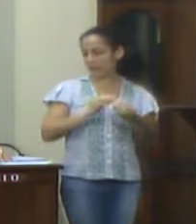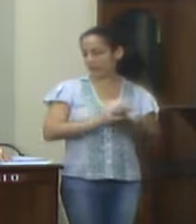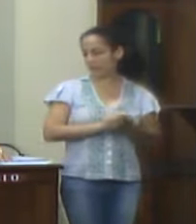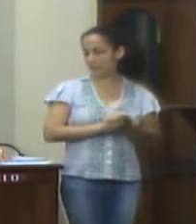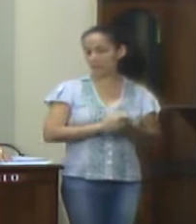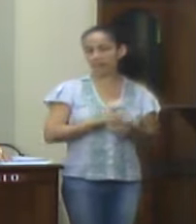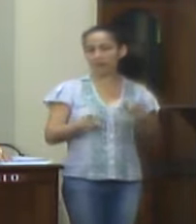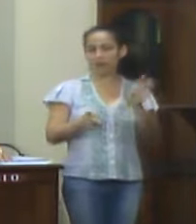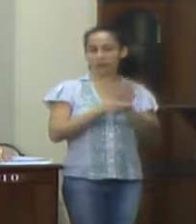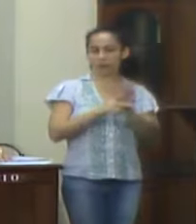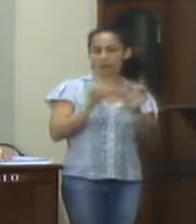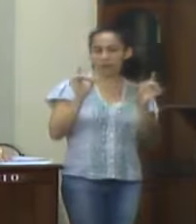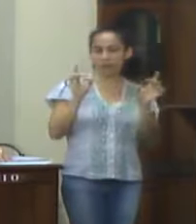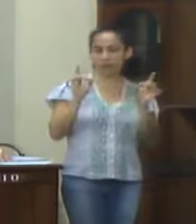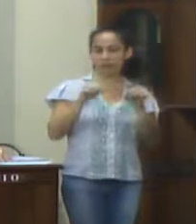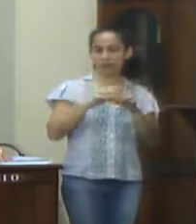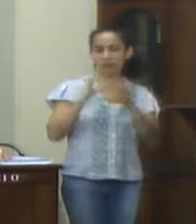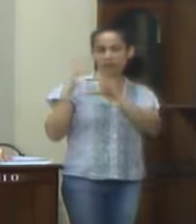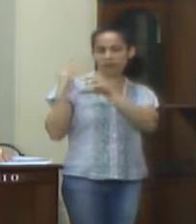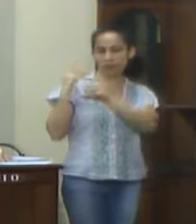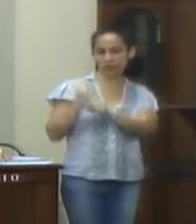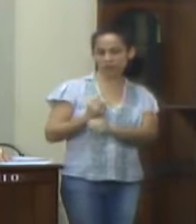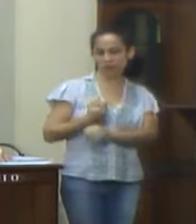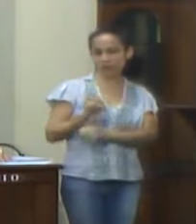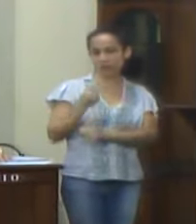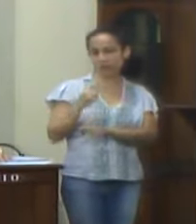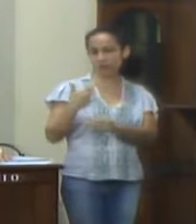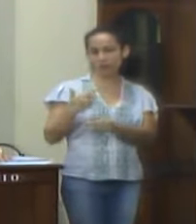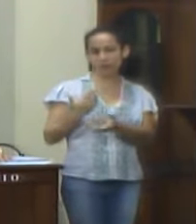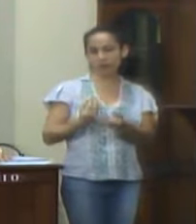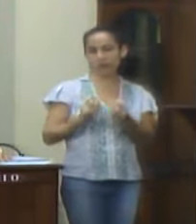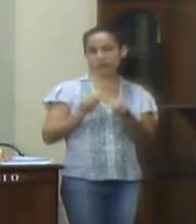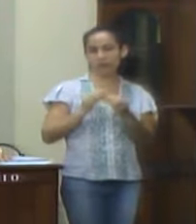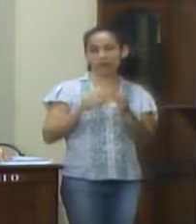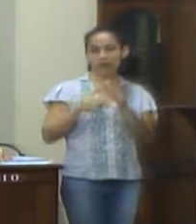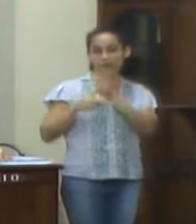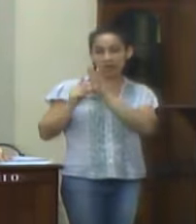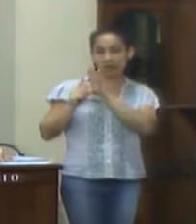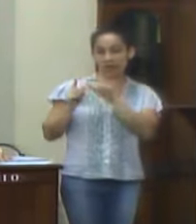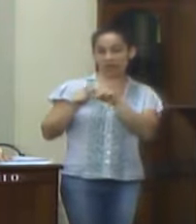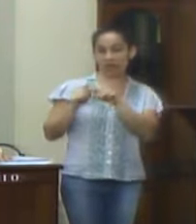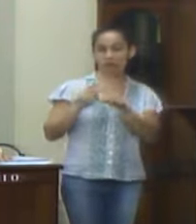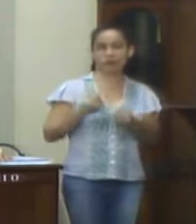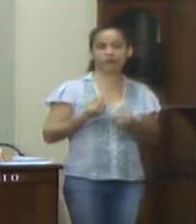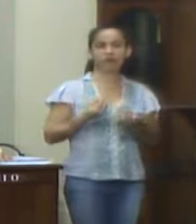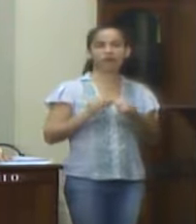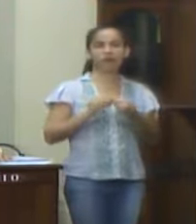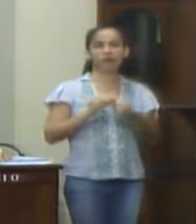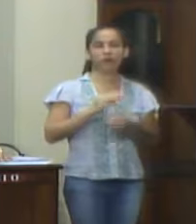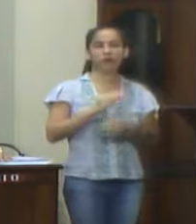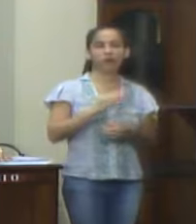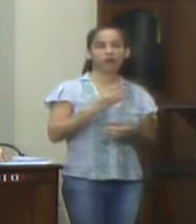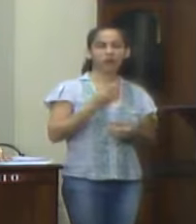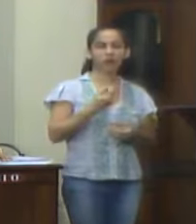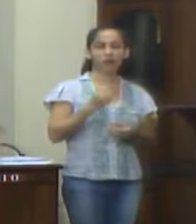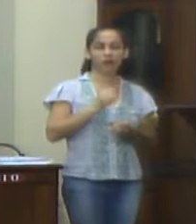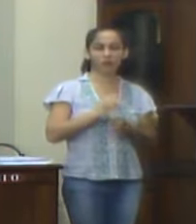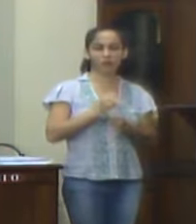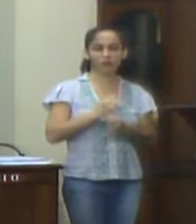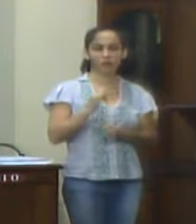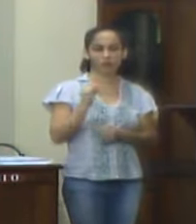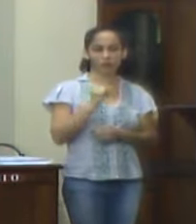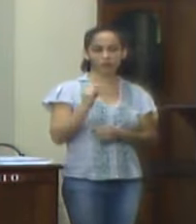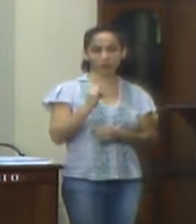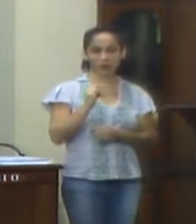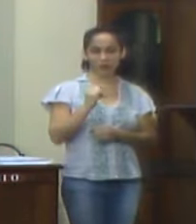especificamente no que tange ao orçamento da receita, tendo em vista que não foram previstas receitas constantes da arrecadação anual do Instituto,